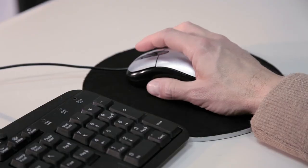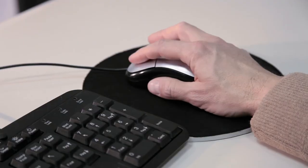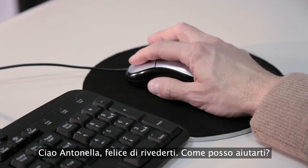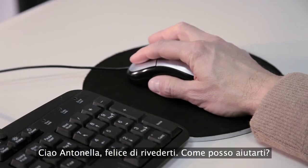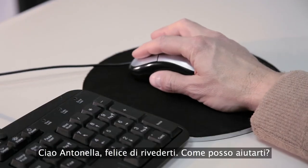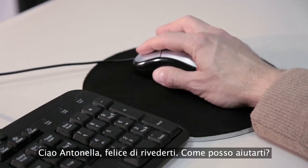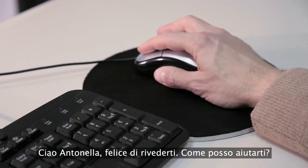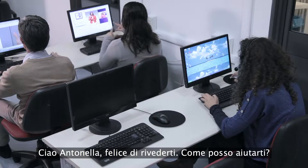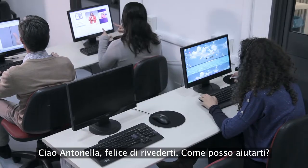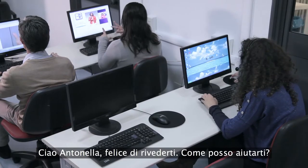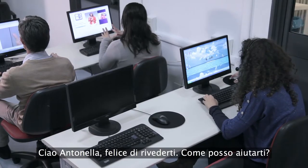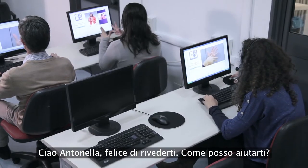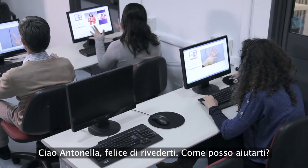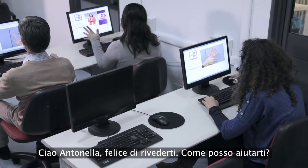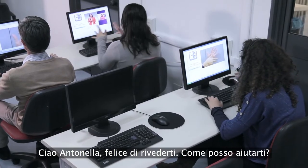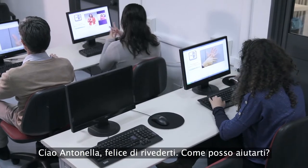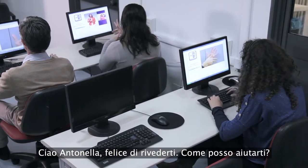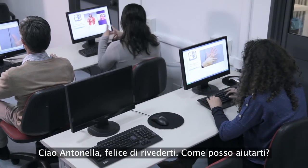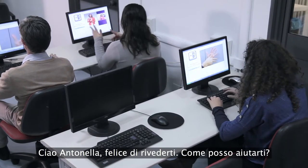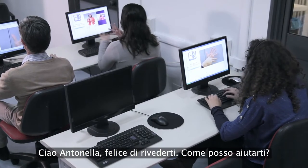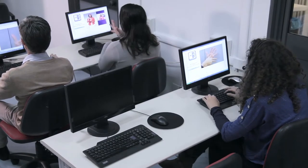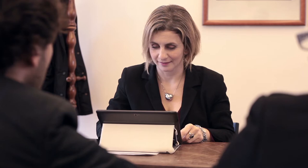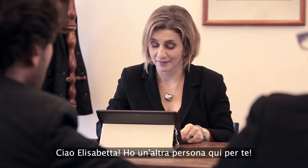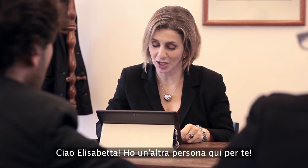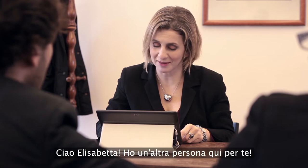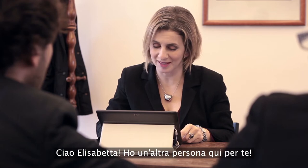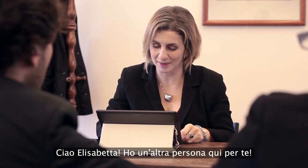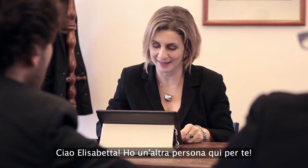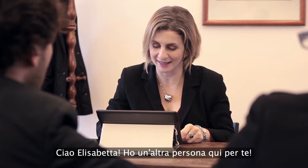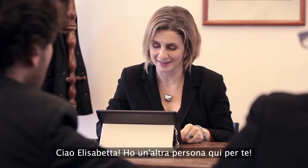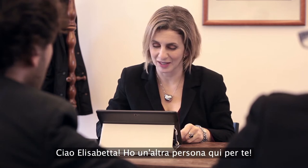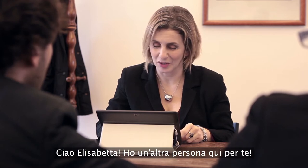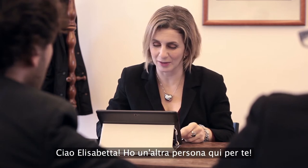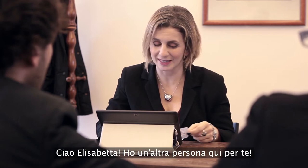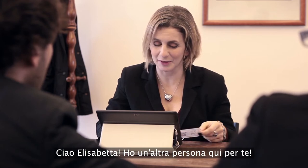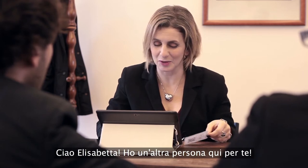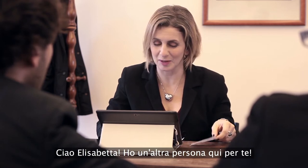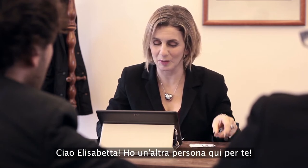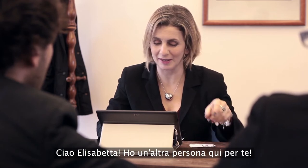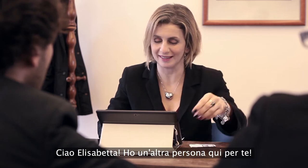Ciao Antonella, felice di rivederti. Come posso aiutarti? Ciao Elisabetta, ho un'altra persona qui per te.